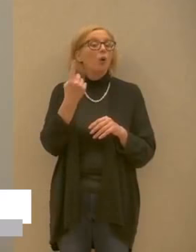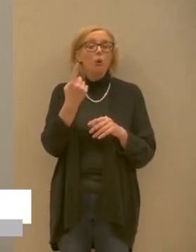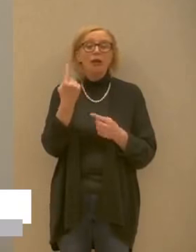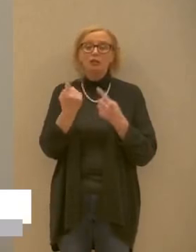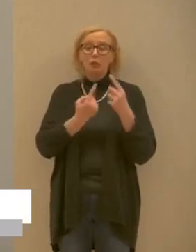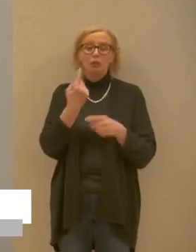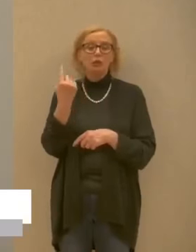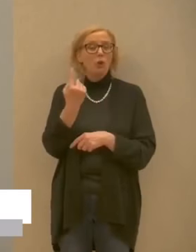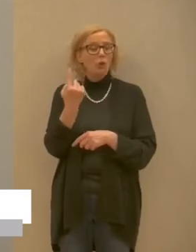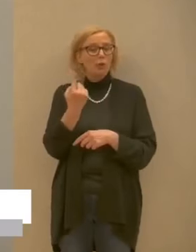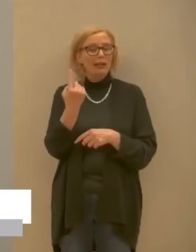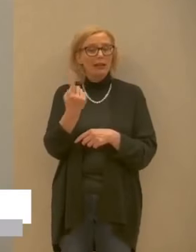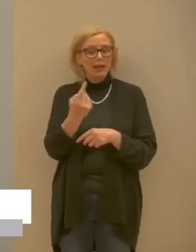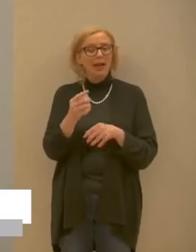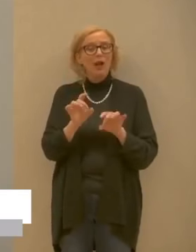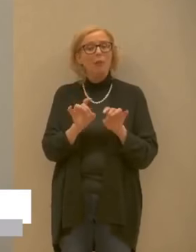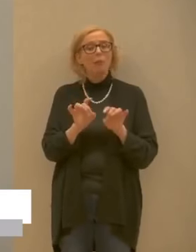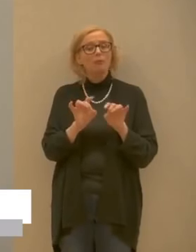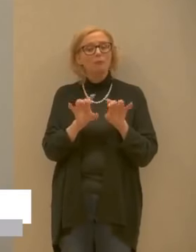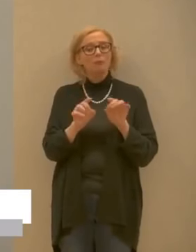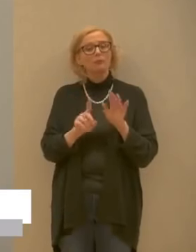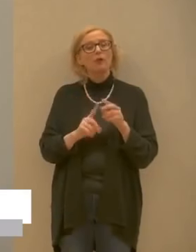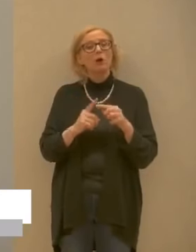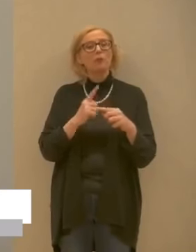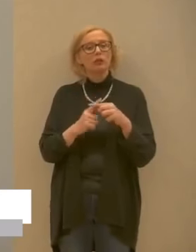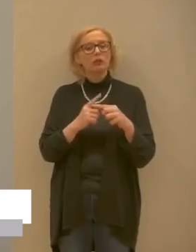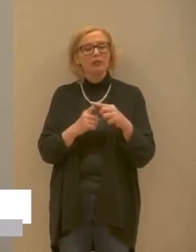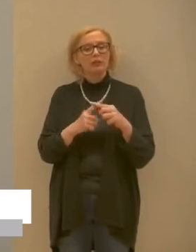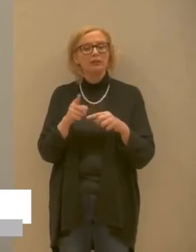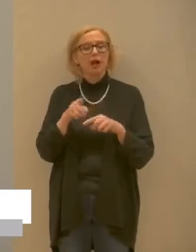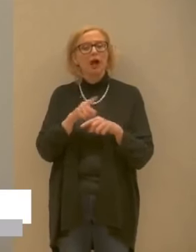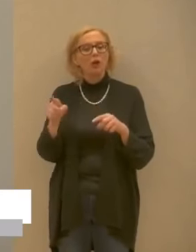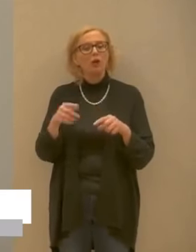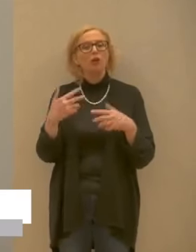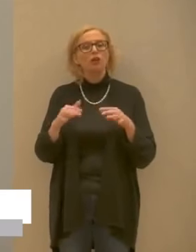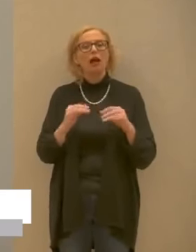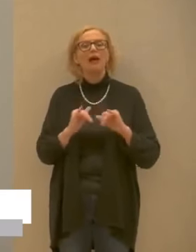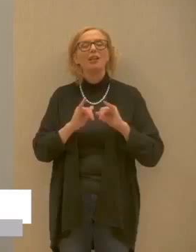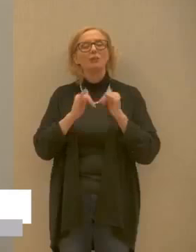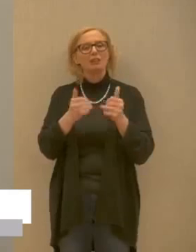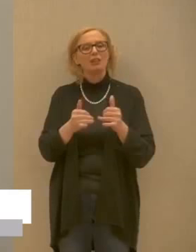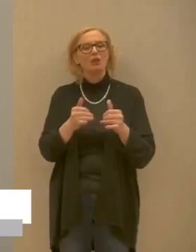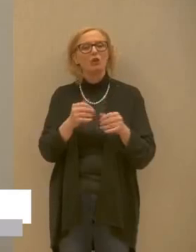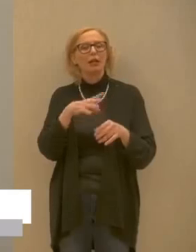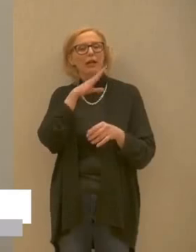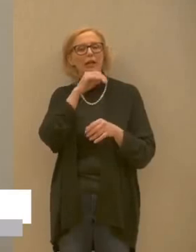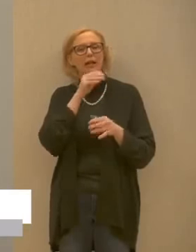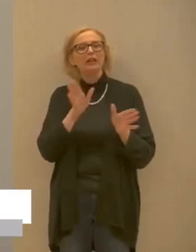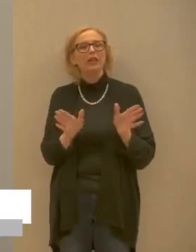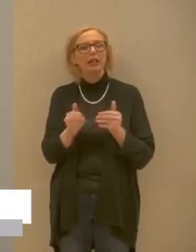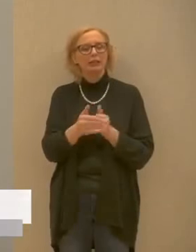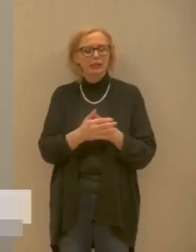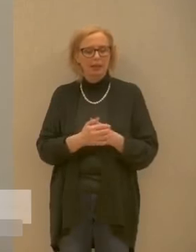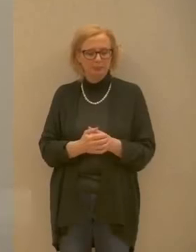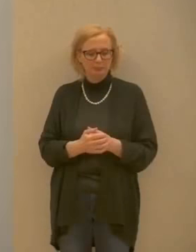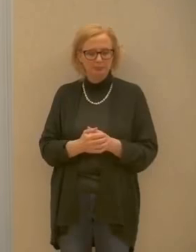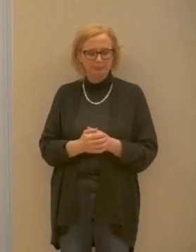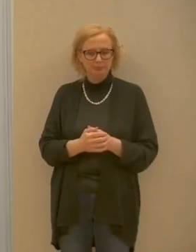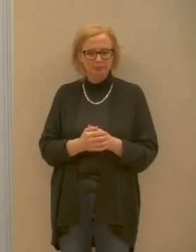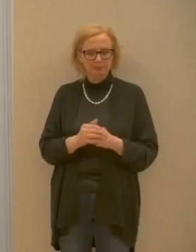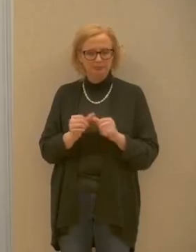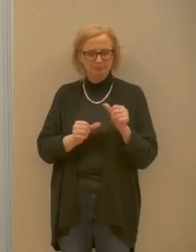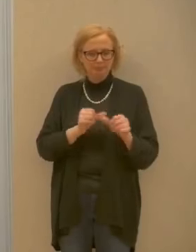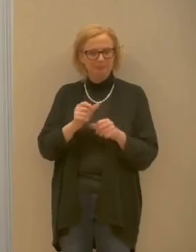caso positivo di una persona che era stata dimessa dalla geriatria adesso ci spostiamo a Levico invece un collega chiede